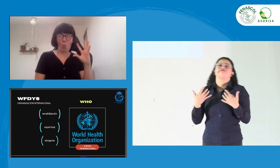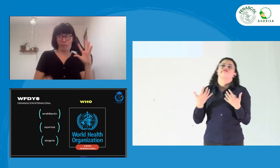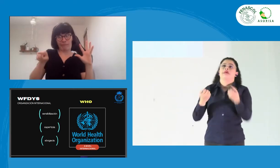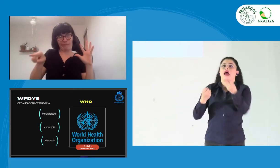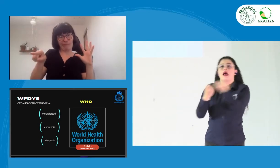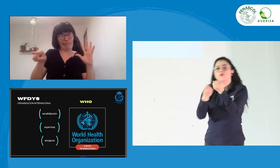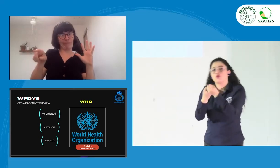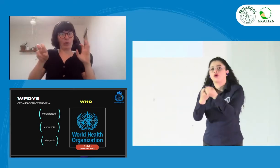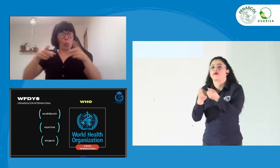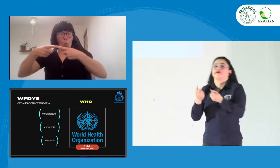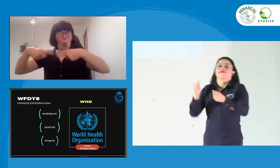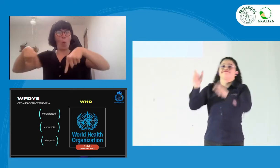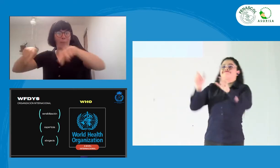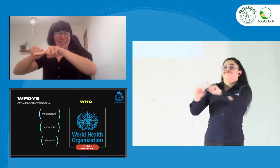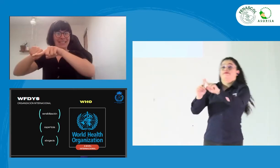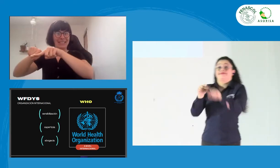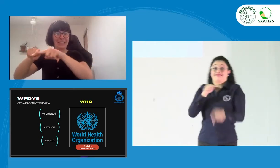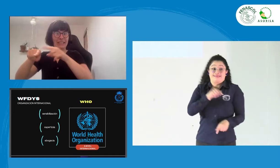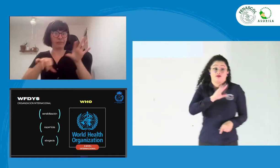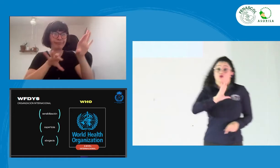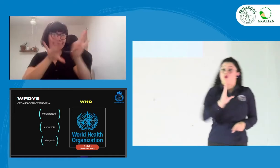temas propios de la juventud sorda.